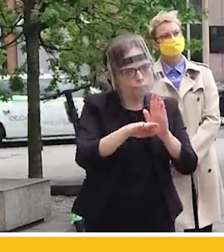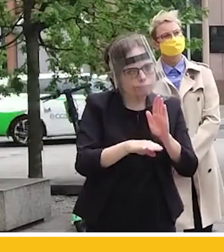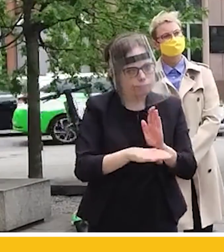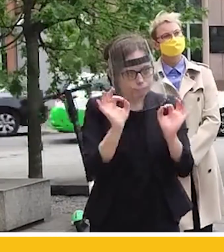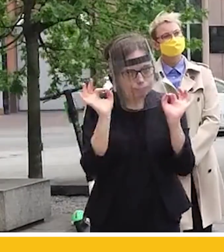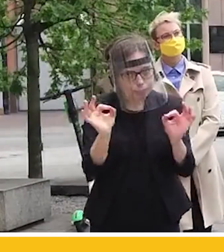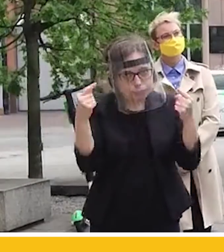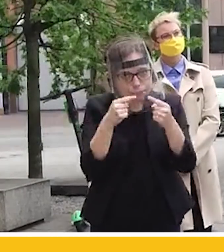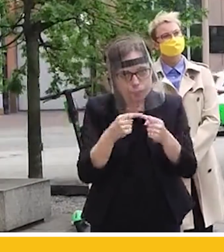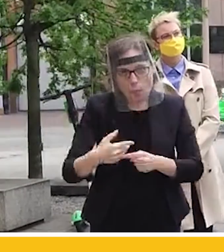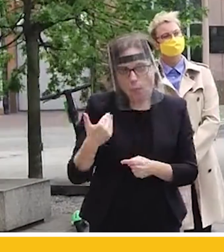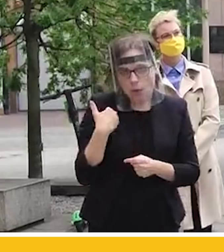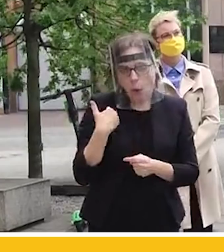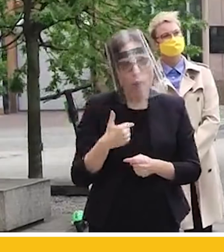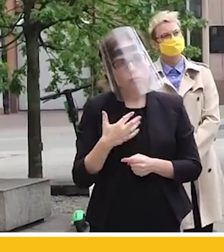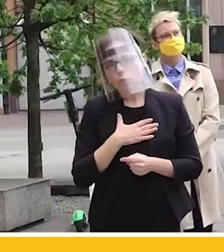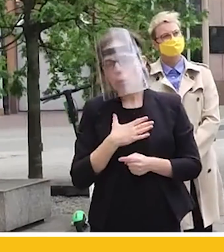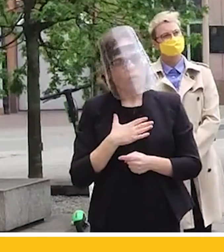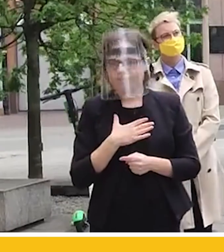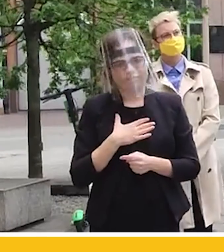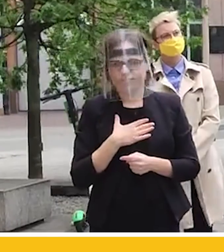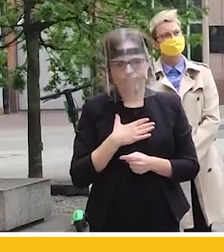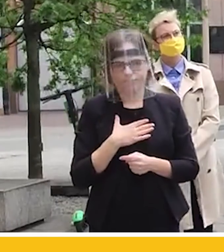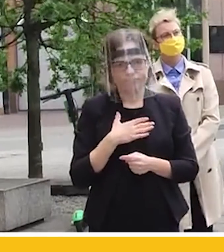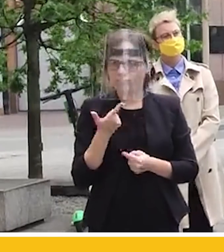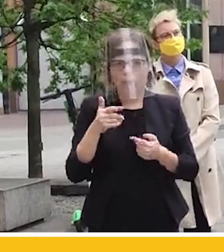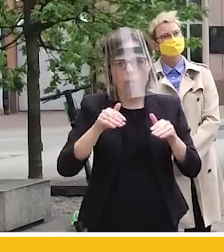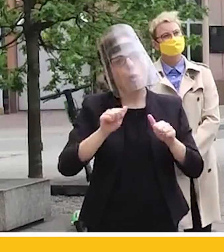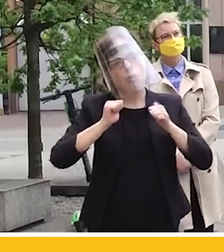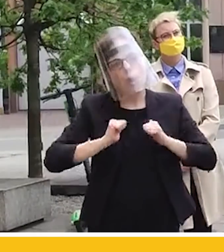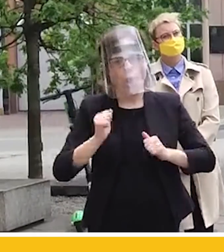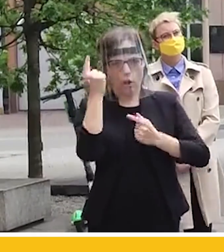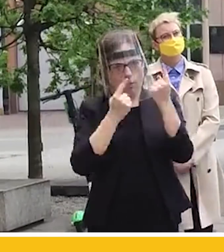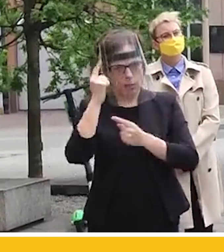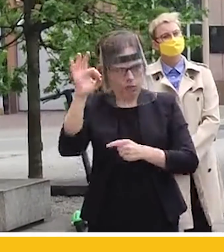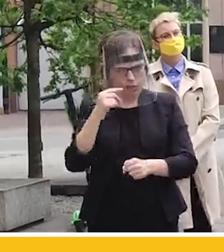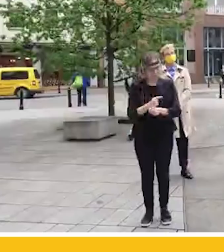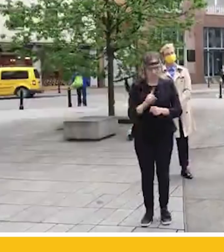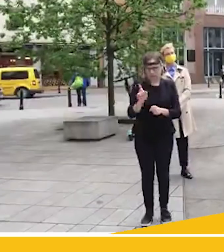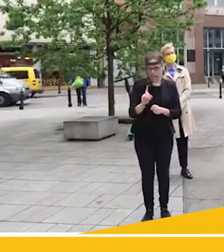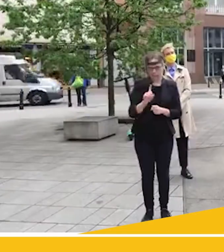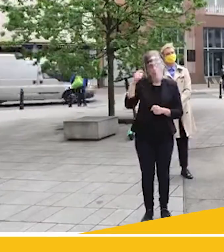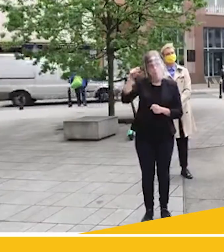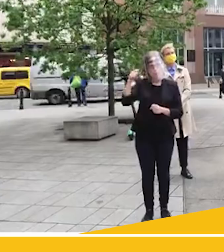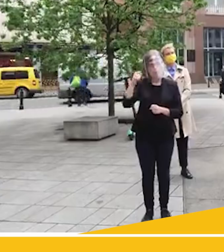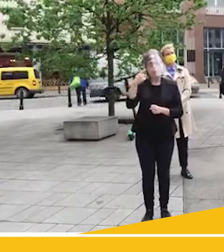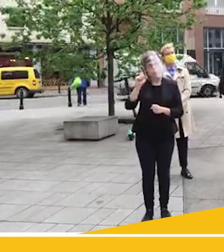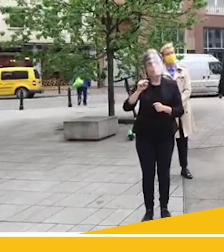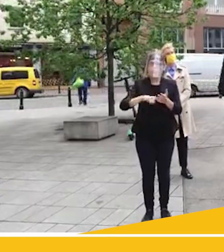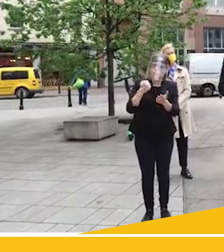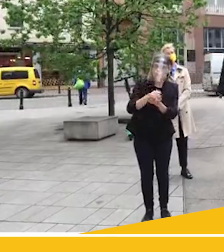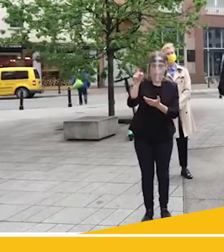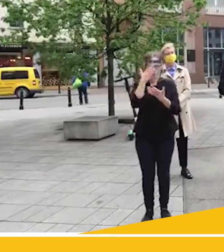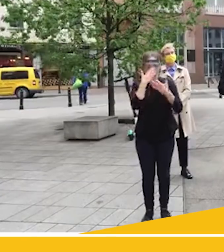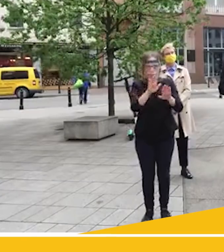wiążą, nie pozwala myśleć spokojnie o tym, co się dzisiaj w Polsce dokonało. Prezydent Duda po raz kolejny pokazał,